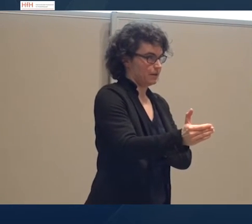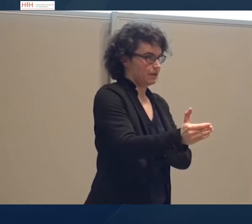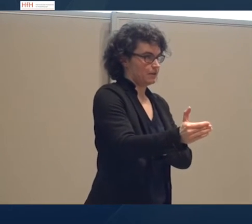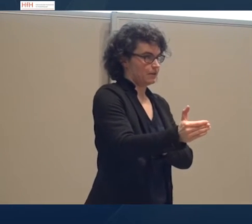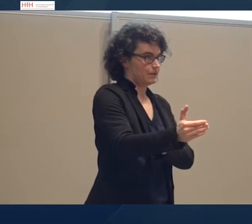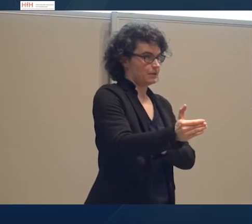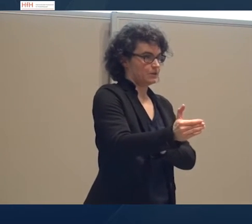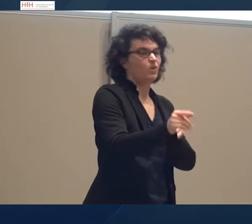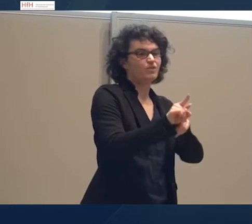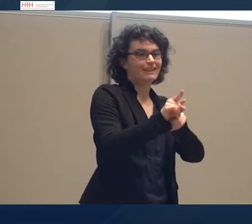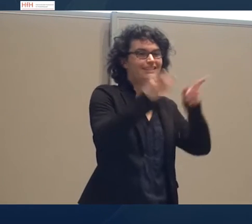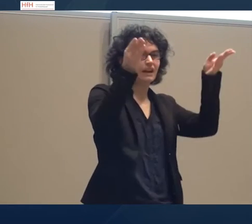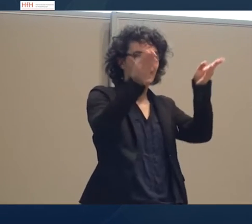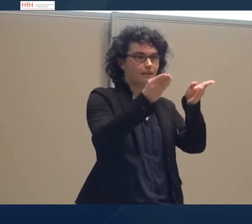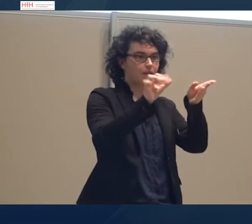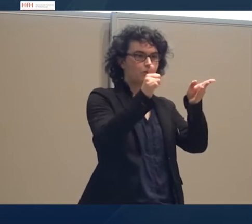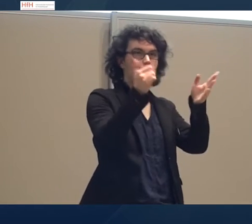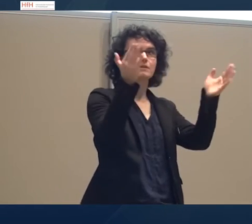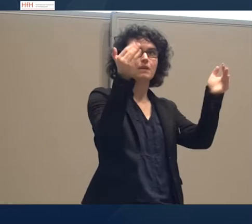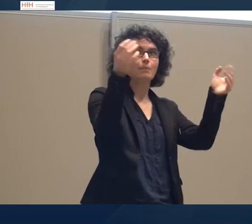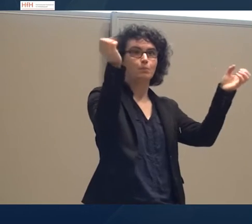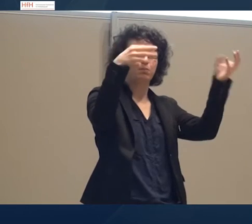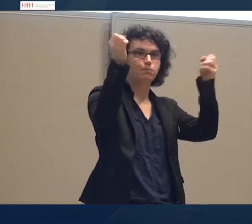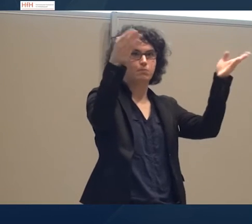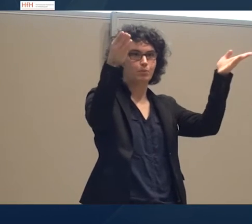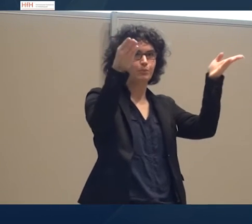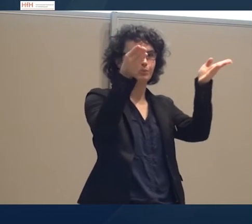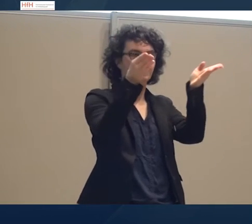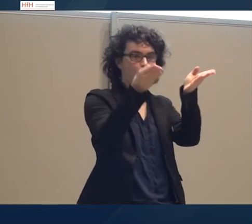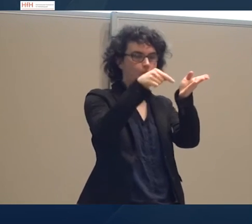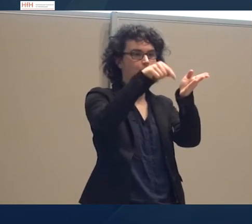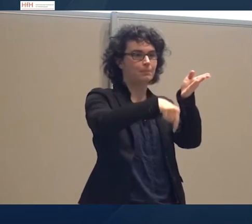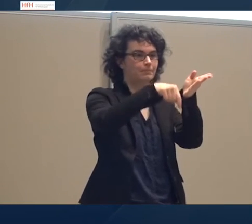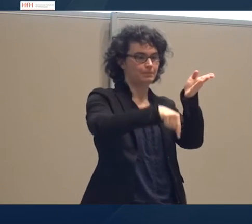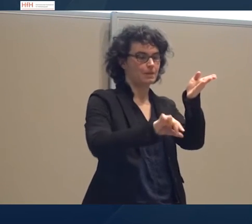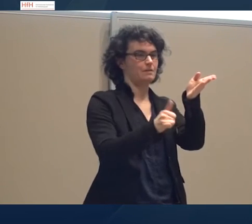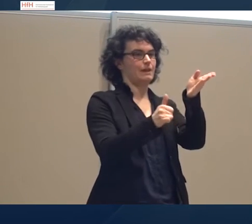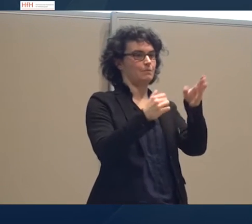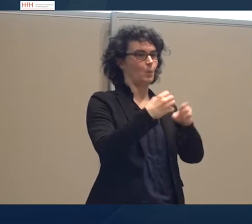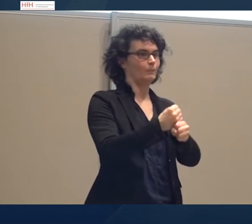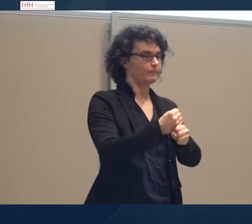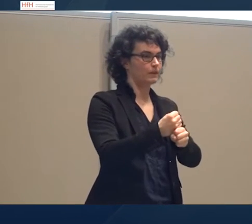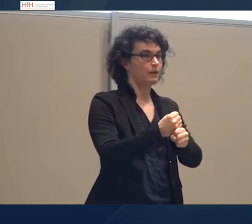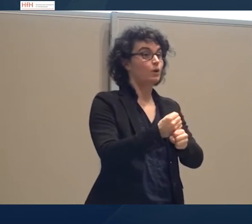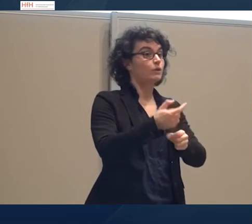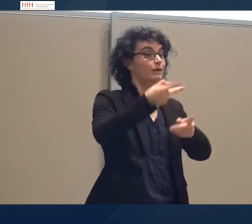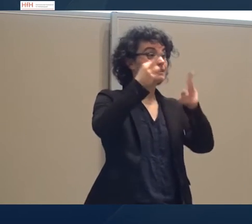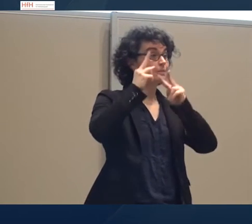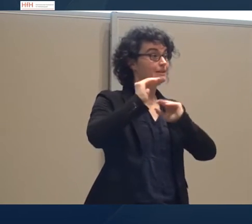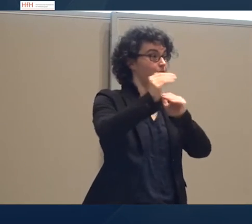Ein Trichter. Und dann die interpretative Phase ziehen wir uns nochmal zurück und überdenken und überschauen, was